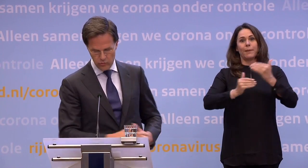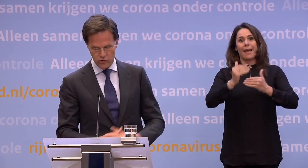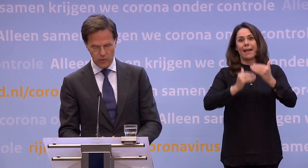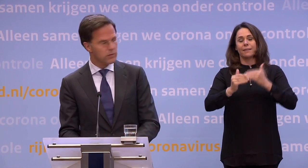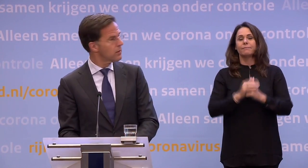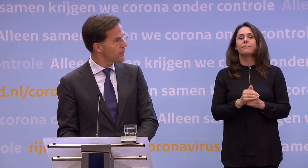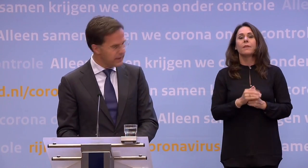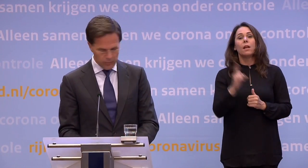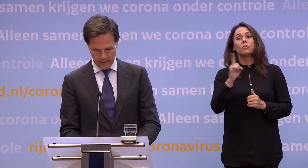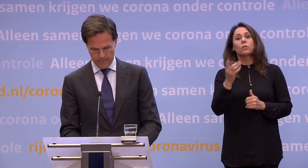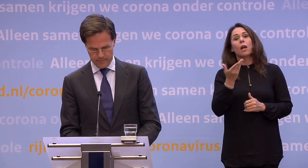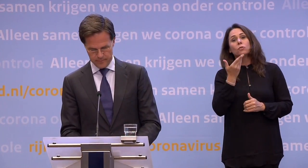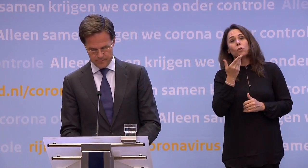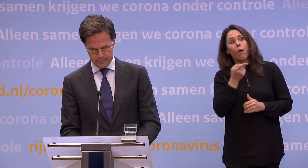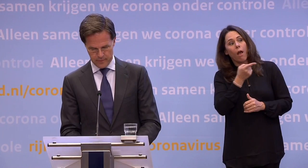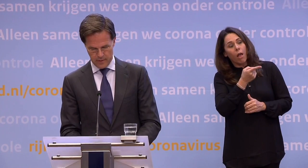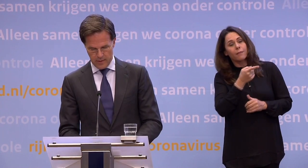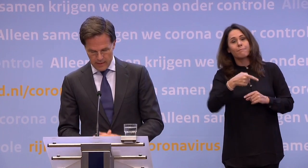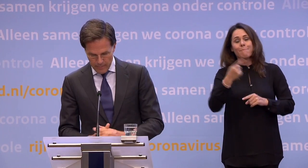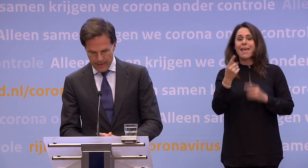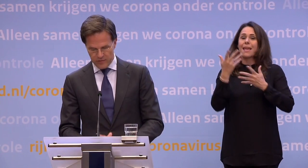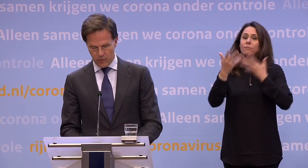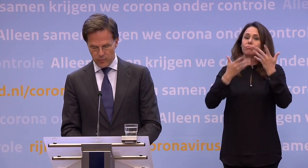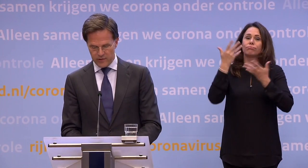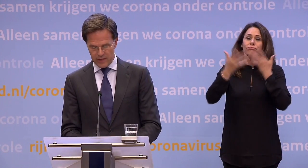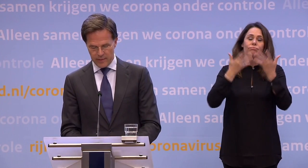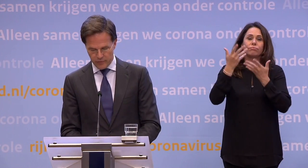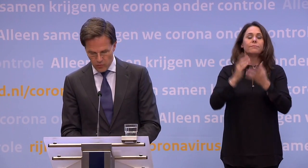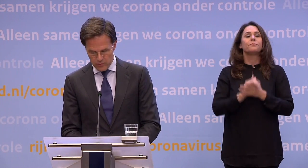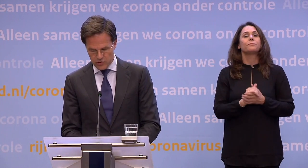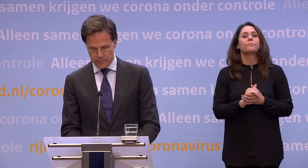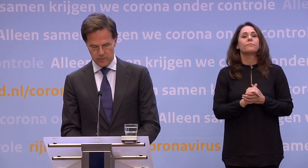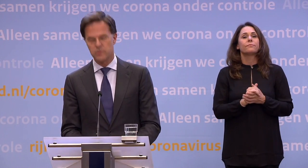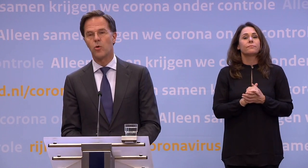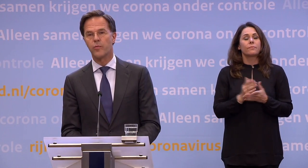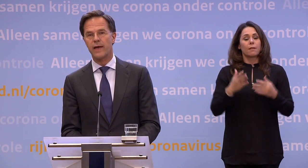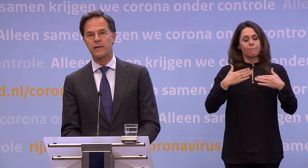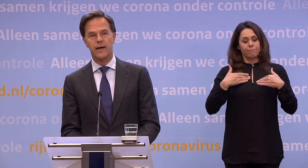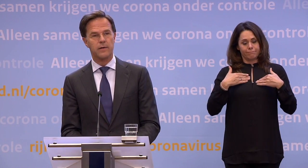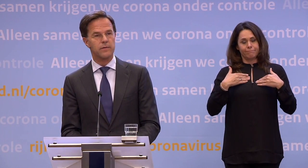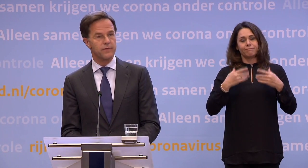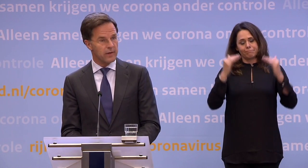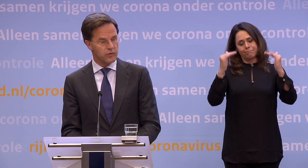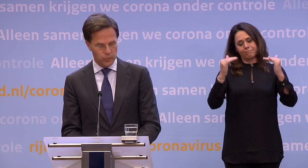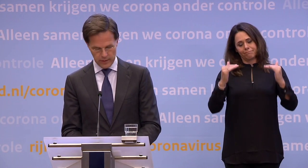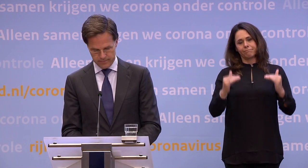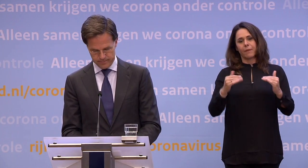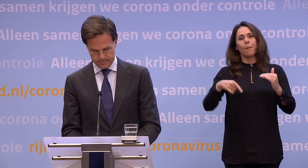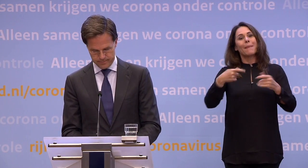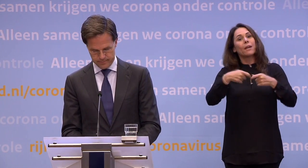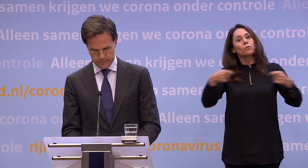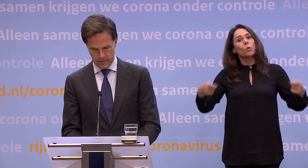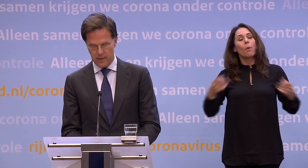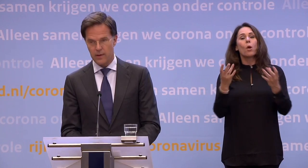Hugo de Jonge zo verder op ingaan. Aan mij de taak u mee te nemen in de volgende stappen op weg naar verdere versoepeling.